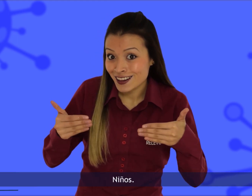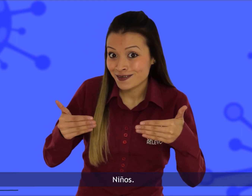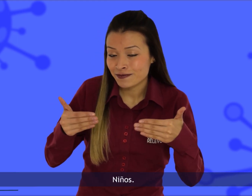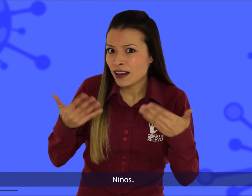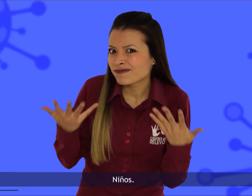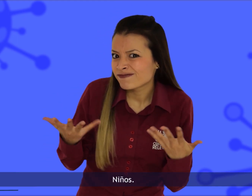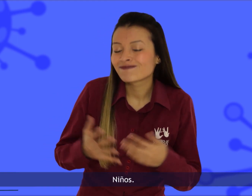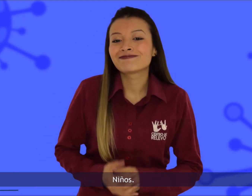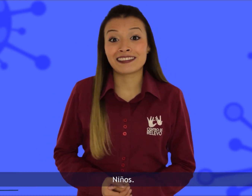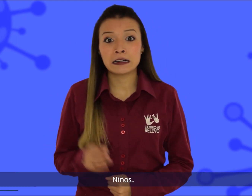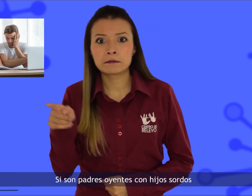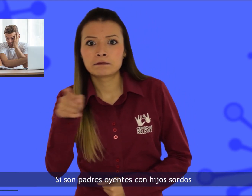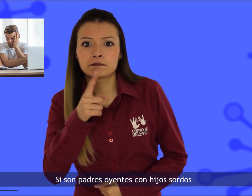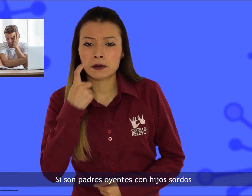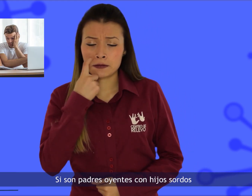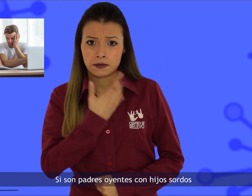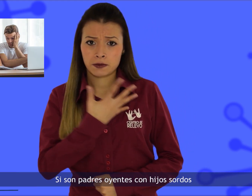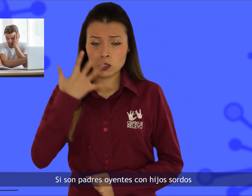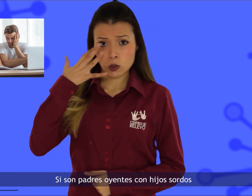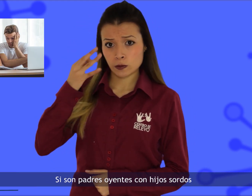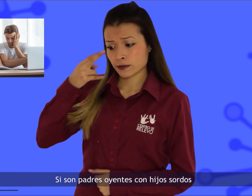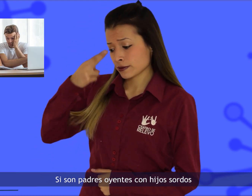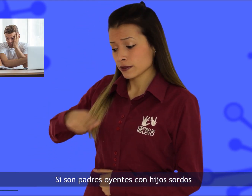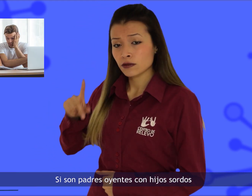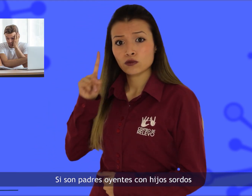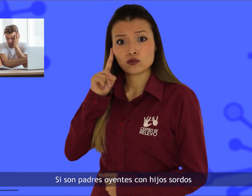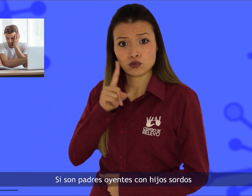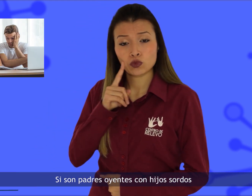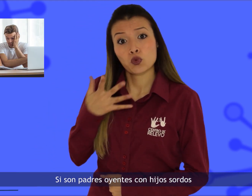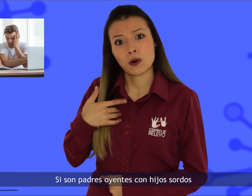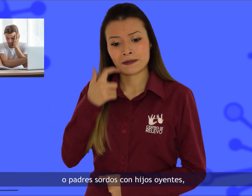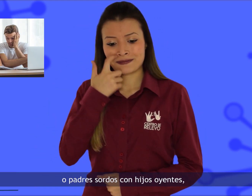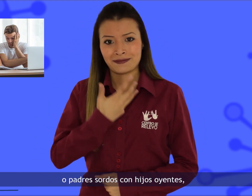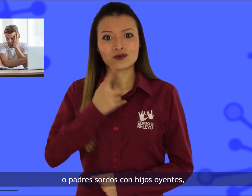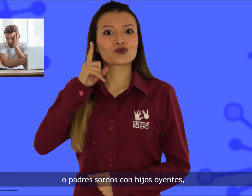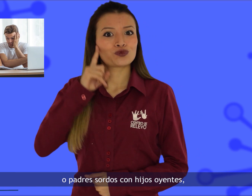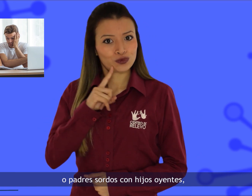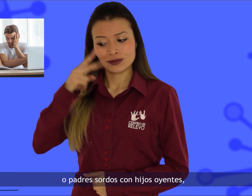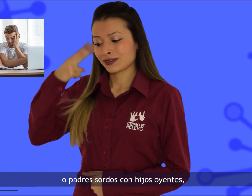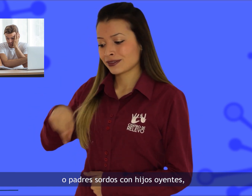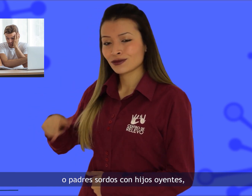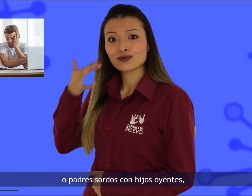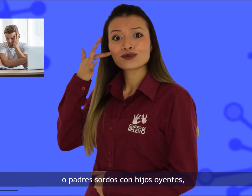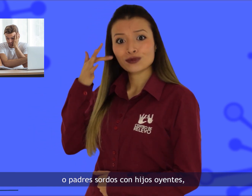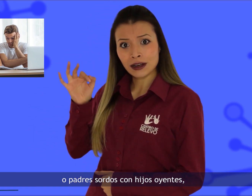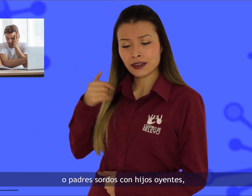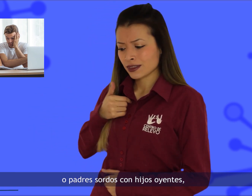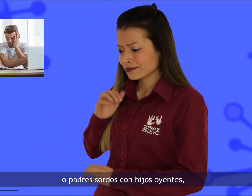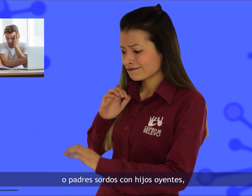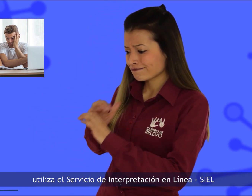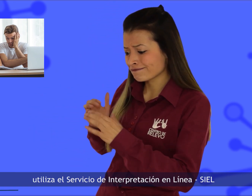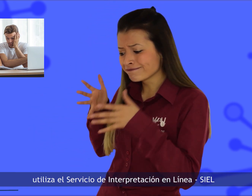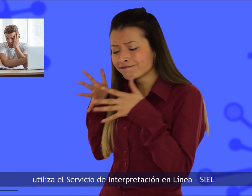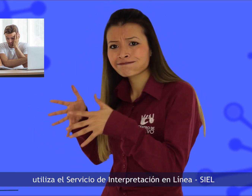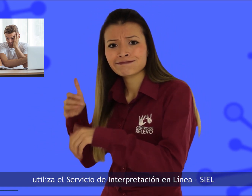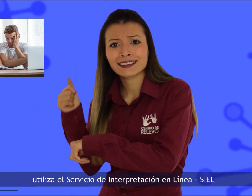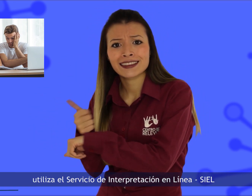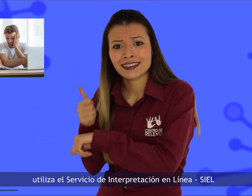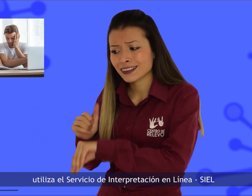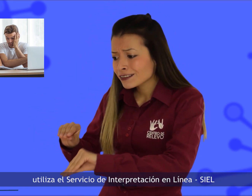Niños. Si son padres oyentes con hijos sordos o padres sordos con hijos oyentes, utiliza el servicio